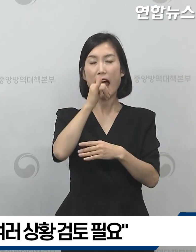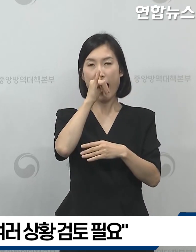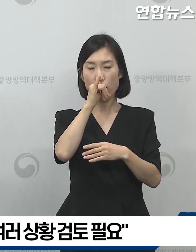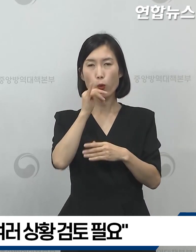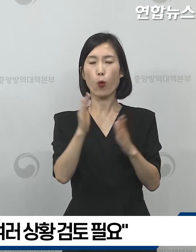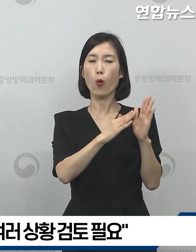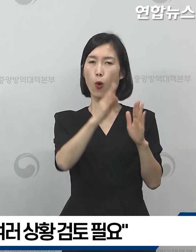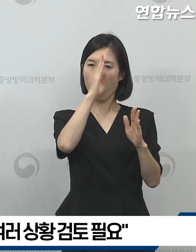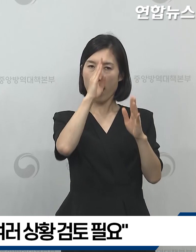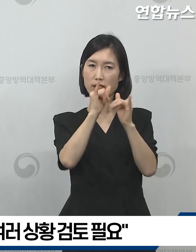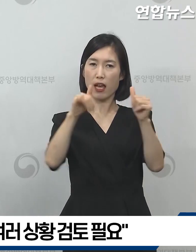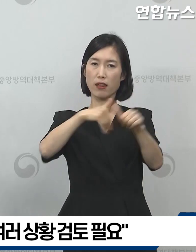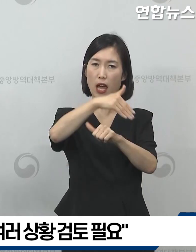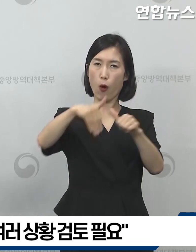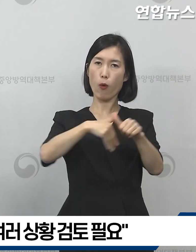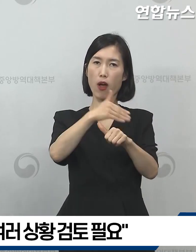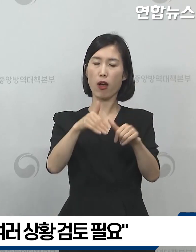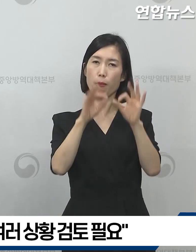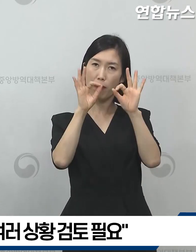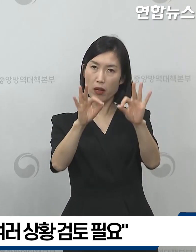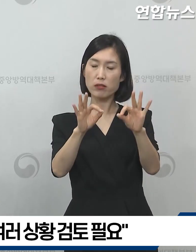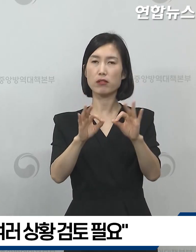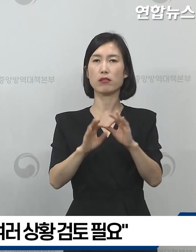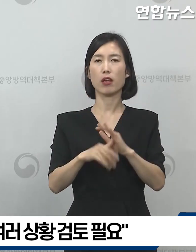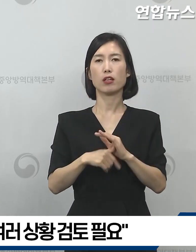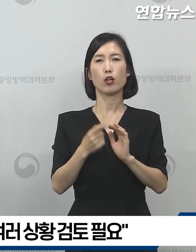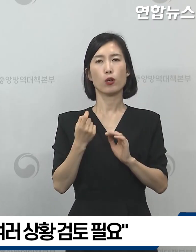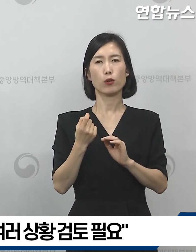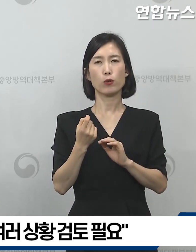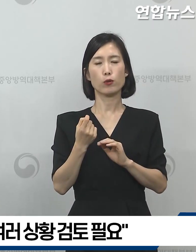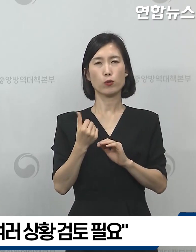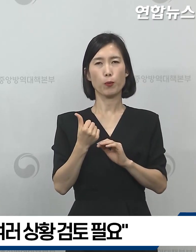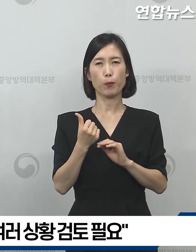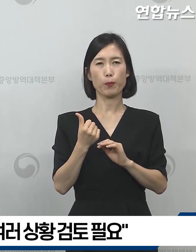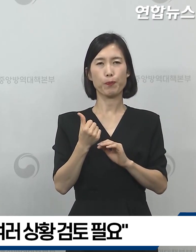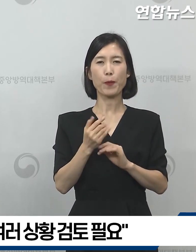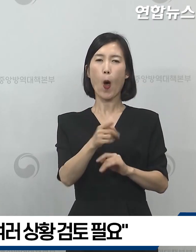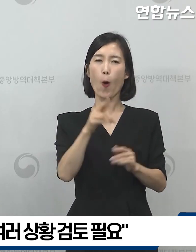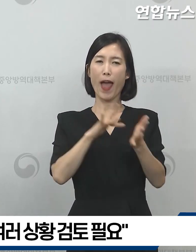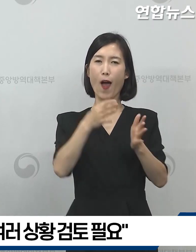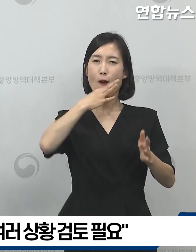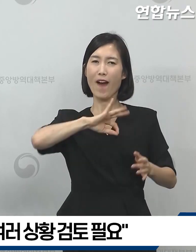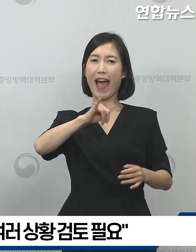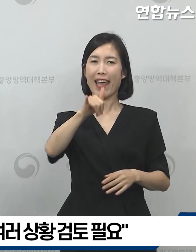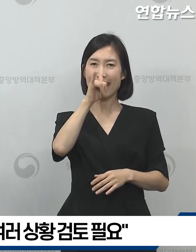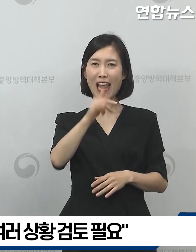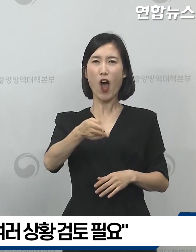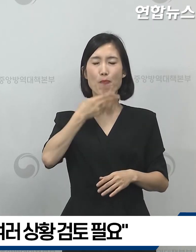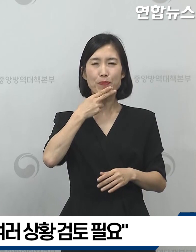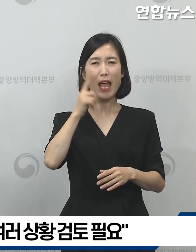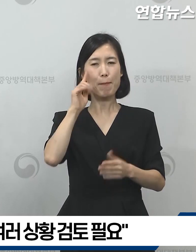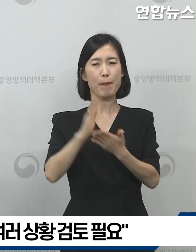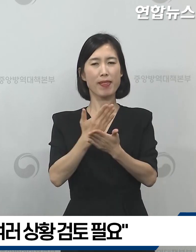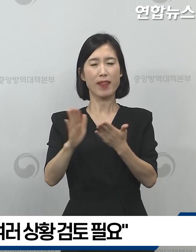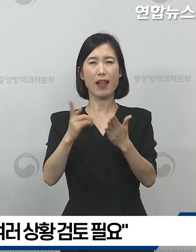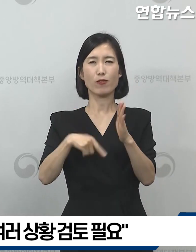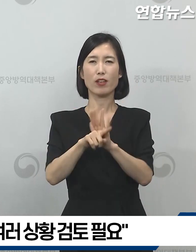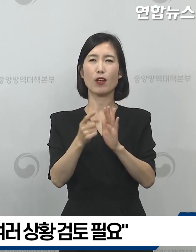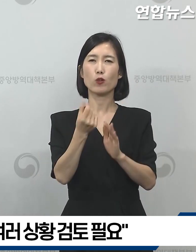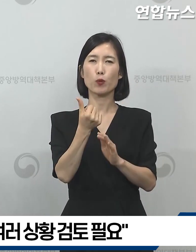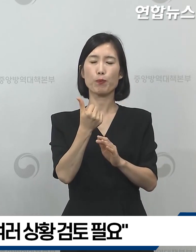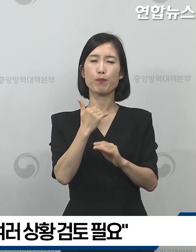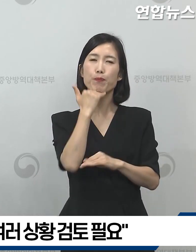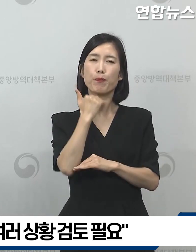상황과 관련해서는 조금 판단을 하려면 임상적인 여러 상황을 좀 리뷰를 해야 된다는